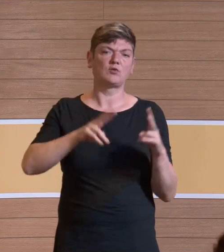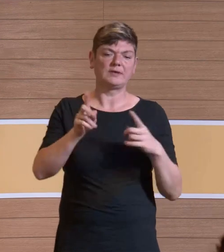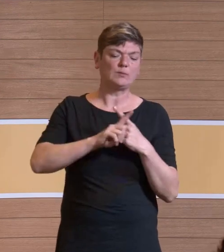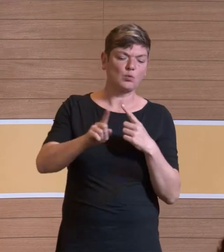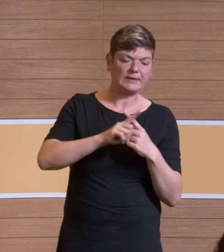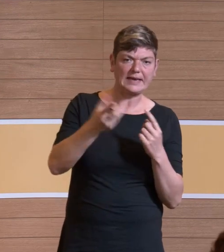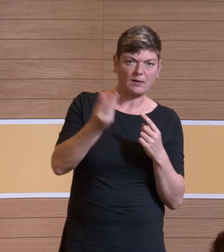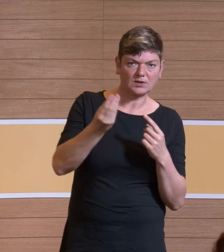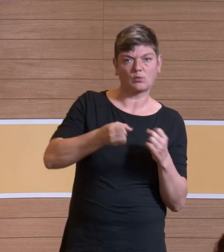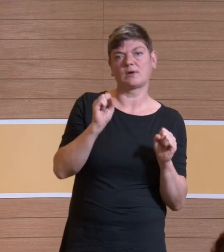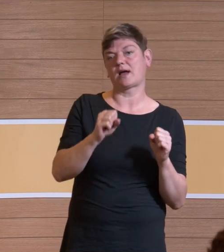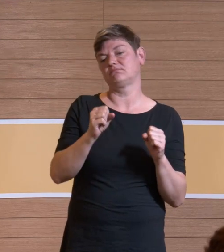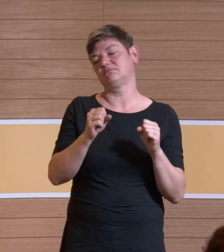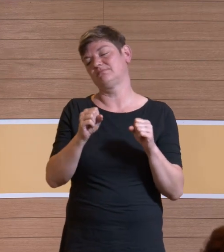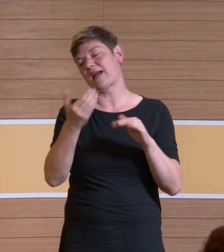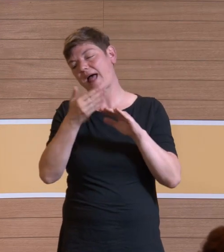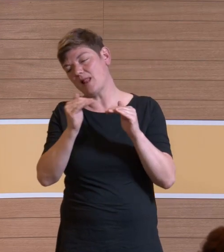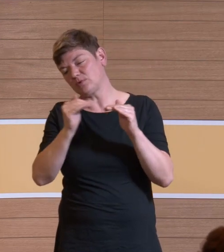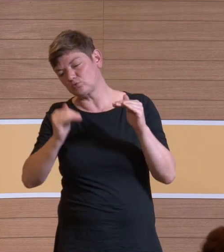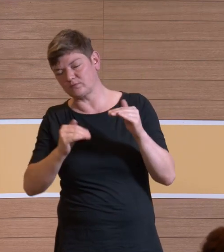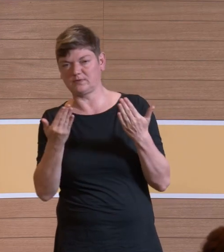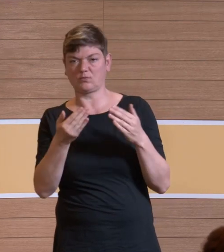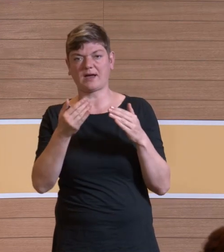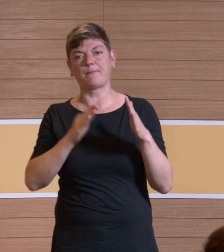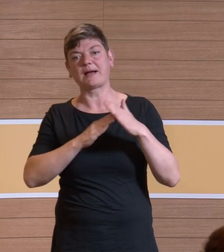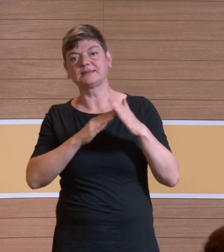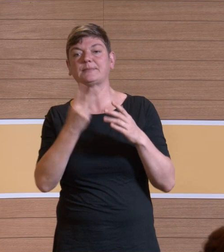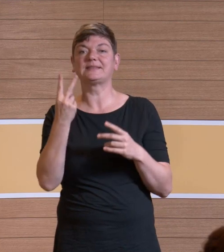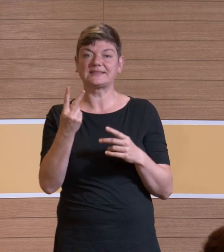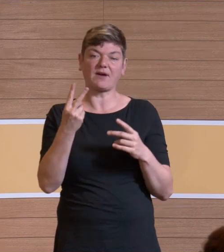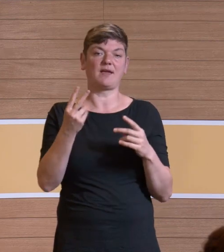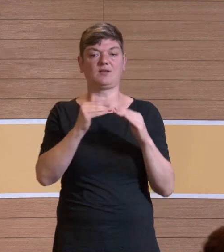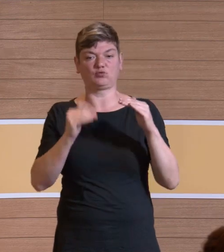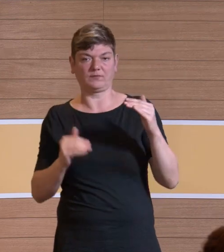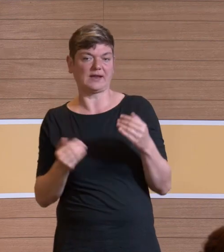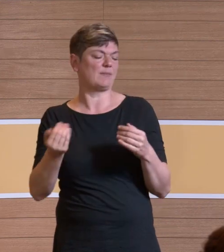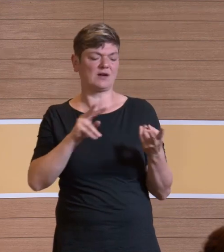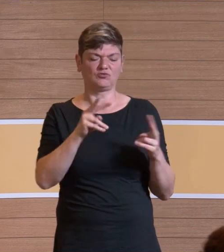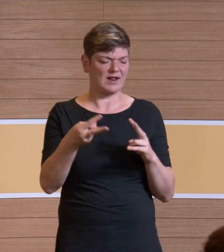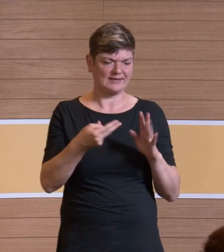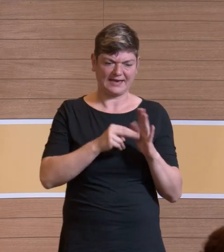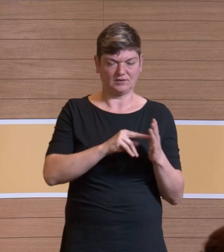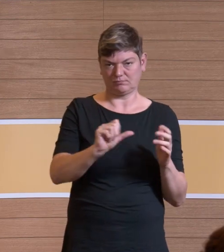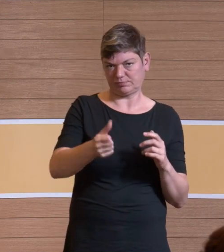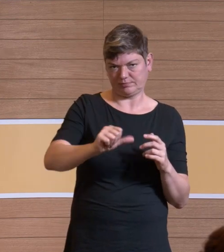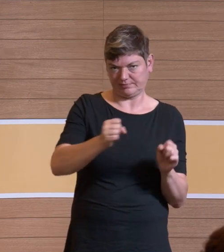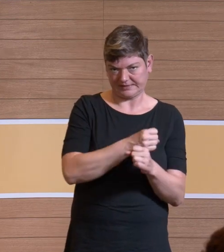kann zwischen einer halben Logstufe und maximal zwei, schalltechnisch eigentlich gar nicht realisierbar, realisieren.